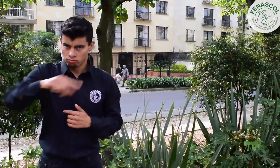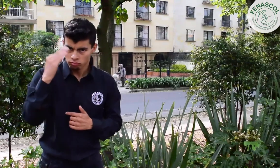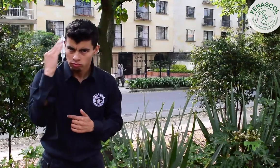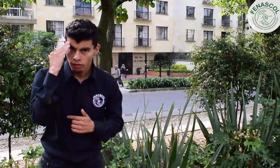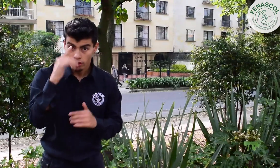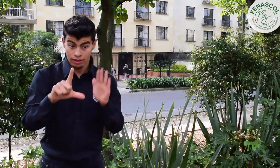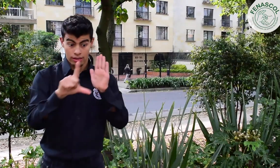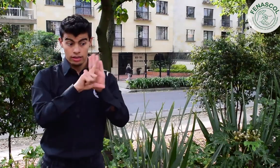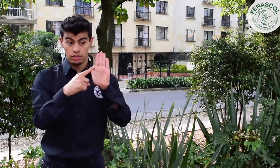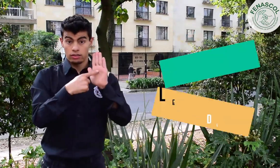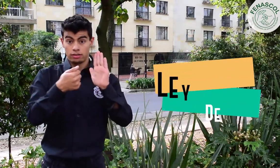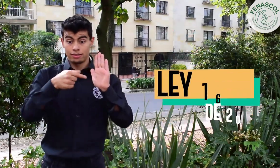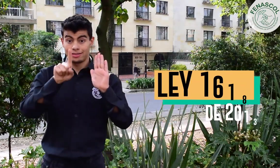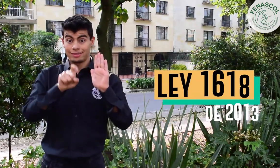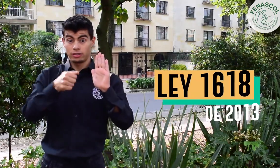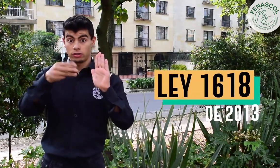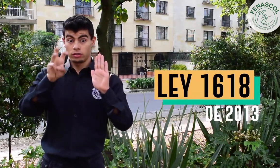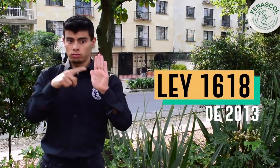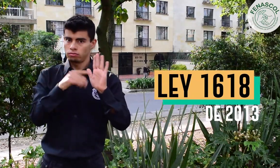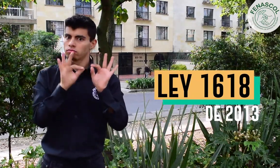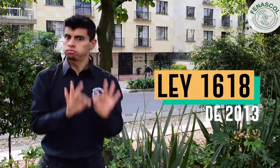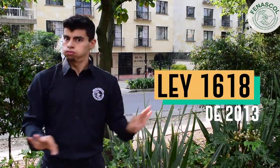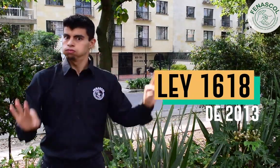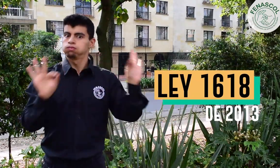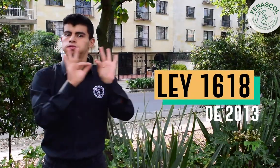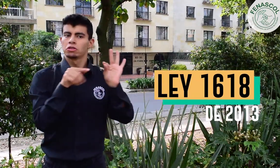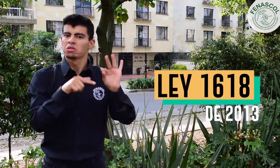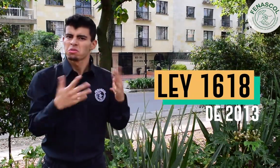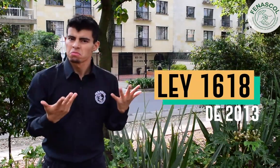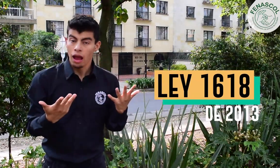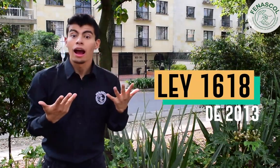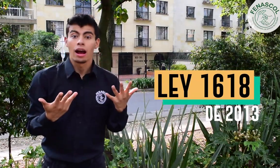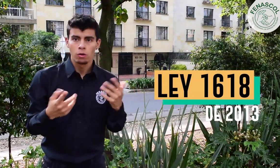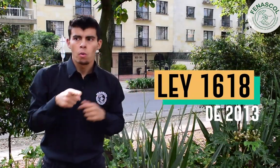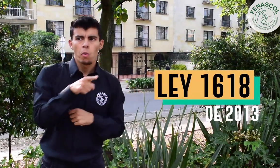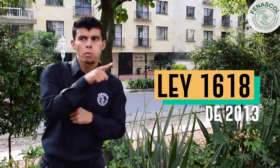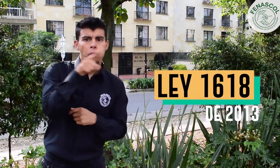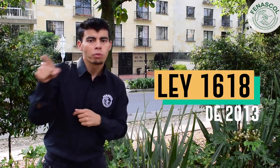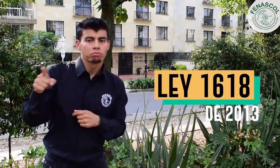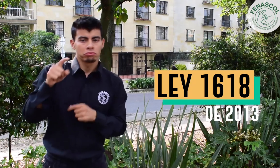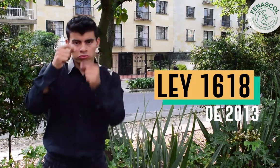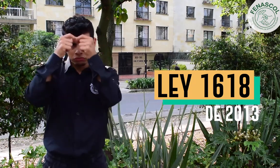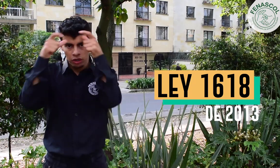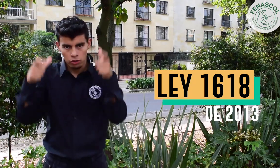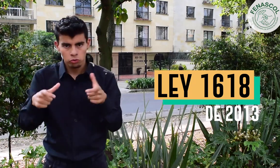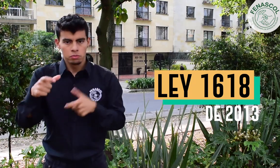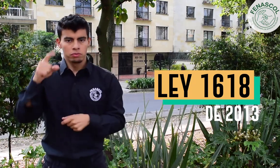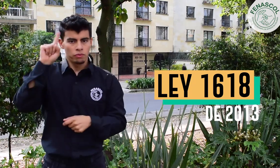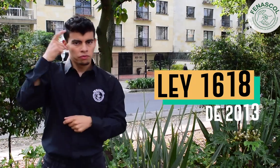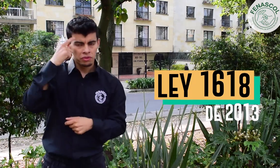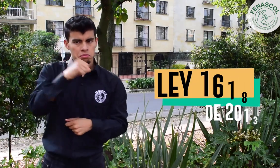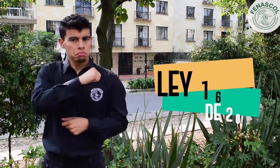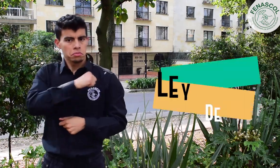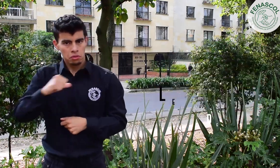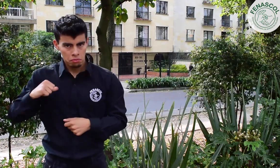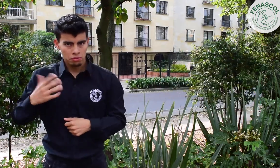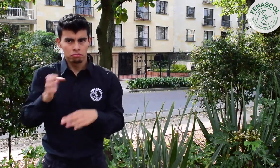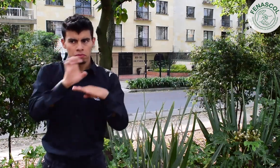Como saben, la Ley 16-18 es de gran importancia y posibilita que ante el Estado, las entidades públicas y